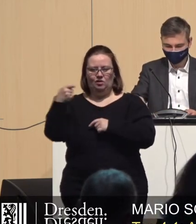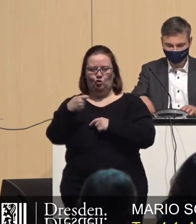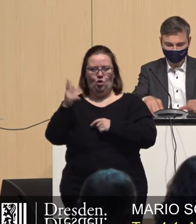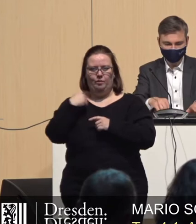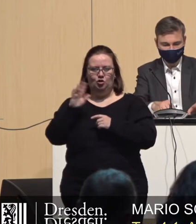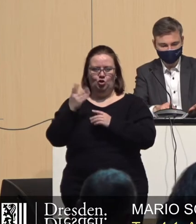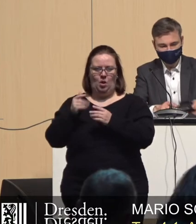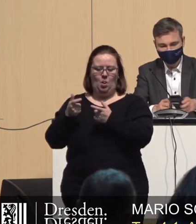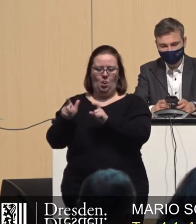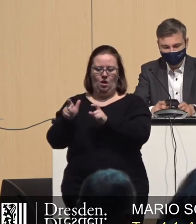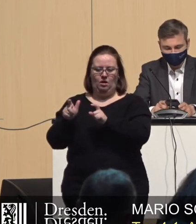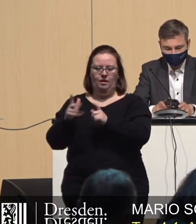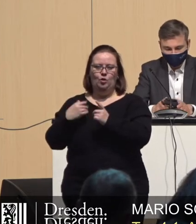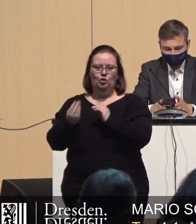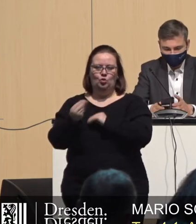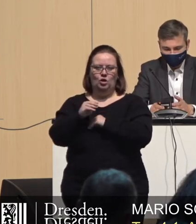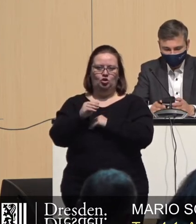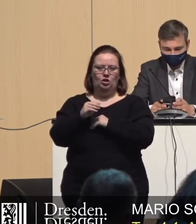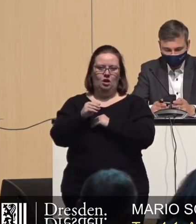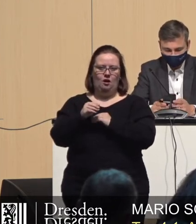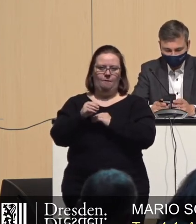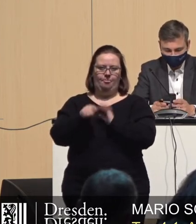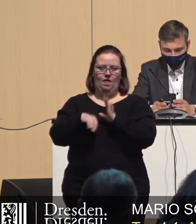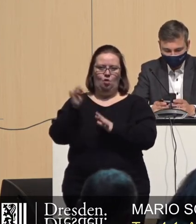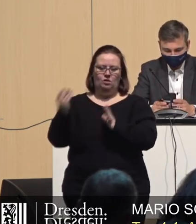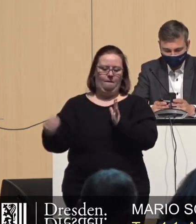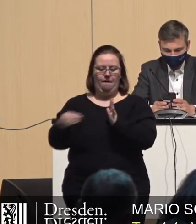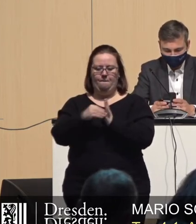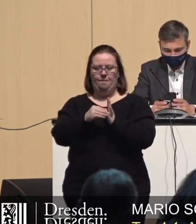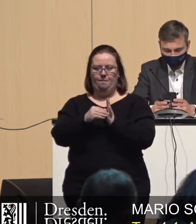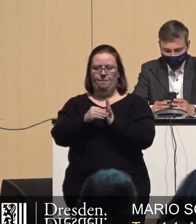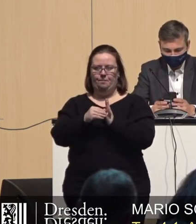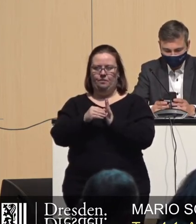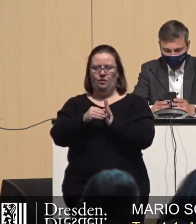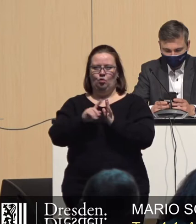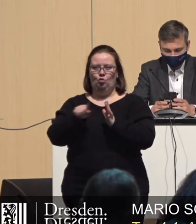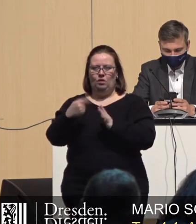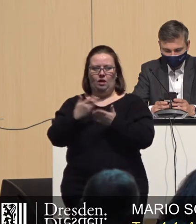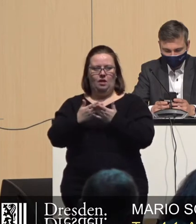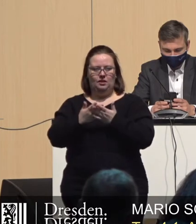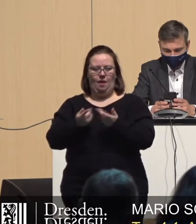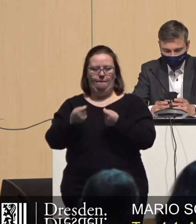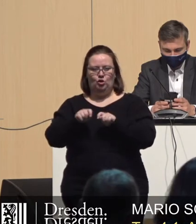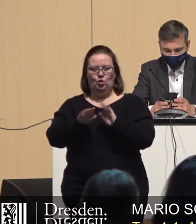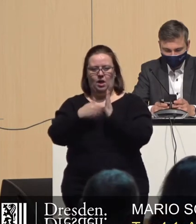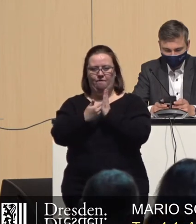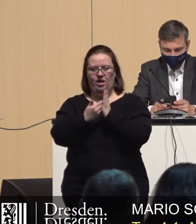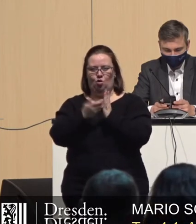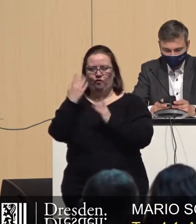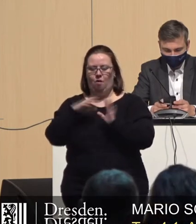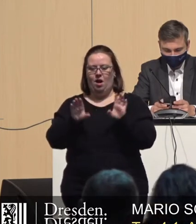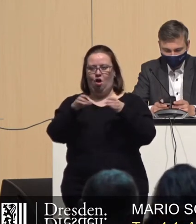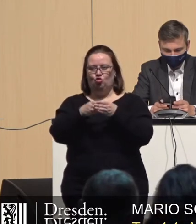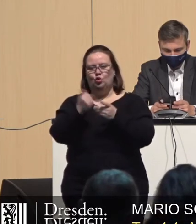auszuräumen, in diesem Fall noch als zusätzliche Ausnahme mit aufnehmen. Und deswegen habe ich die Beschlussempfehlung des